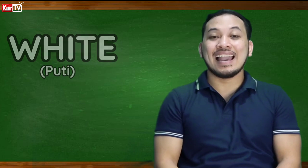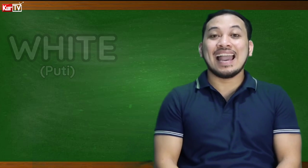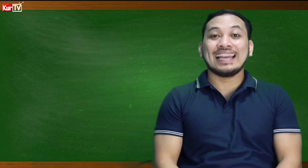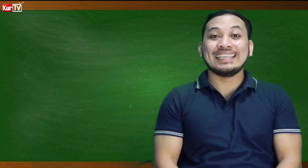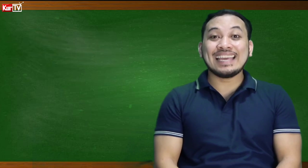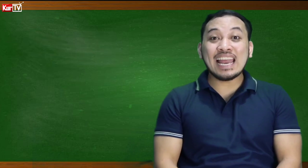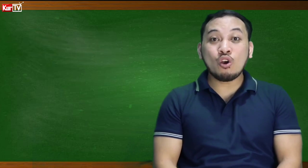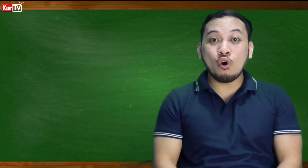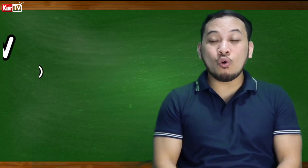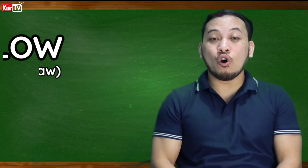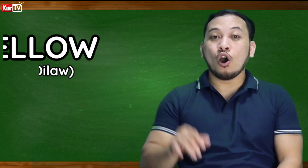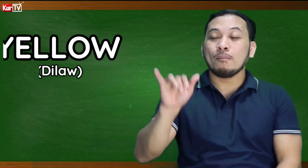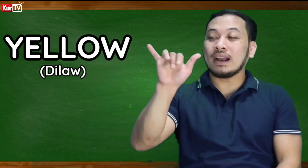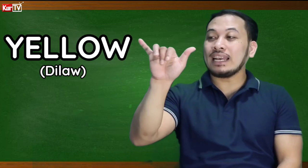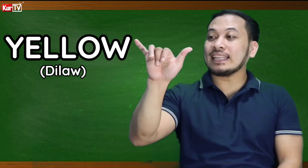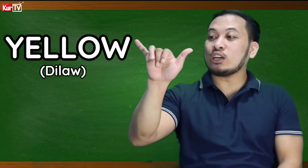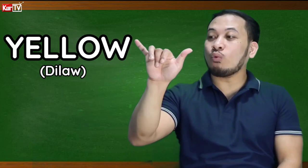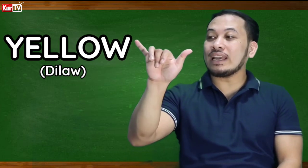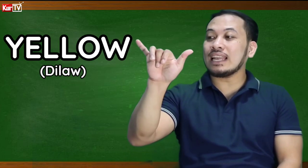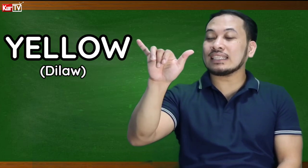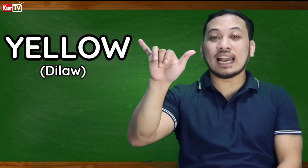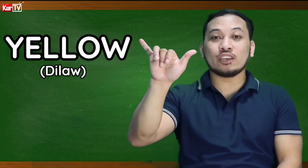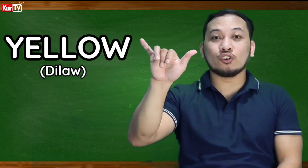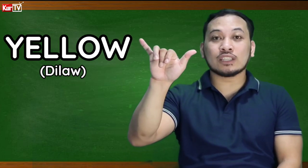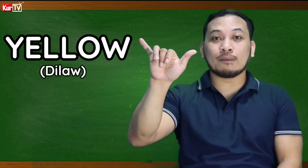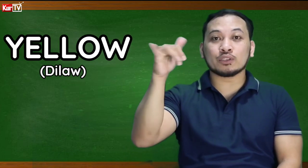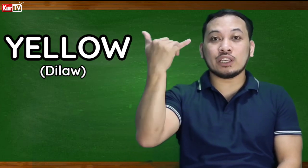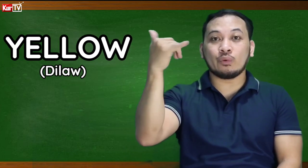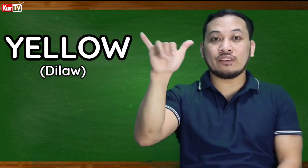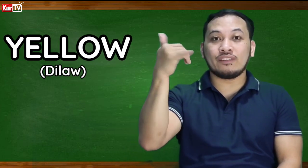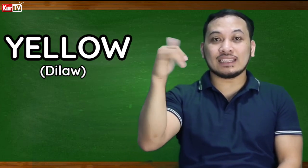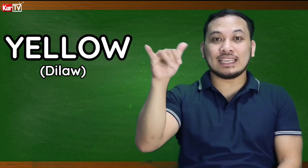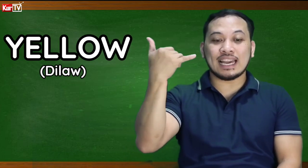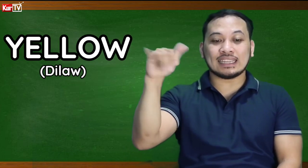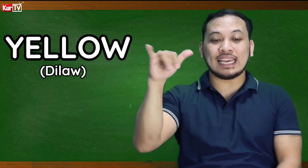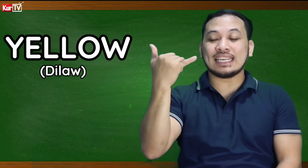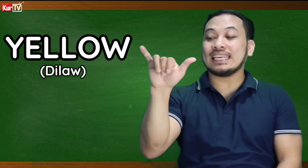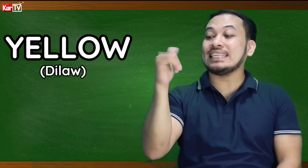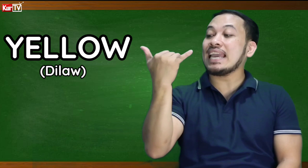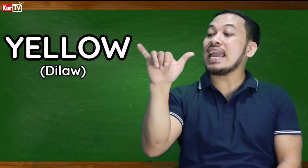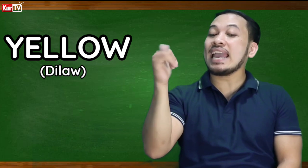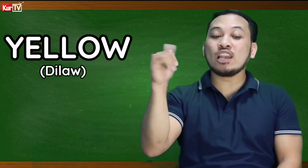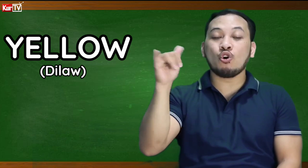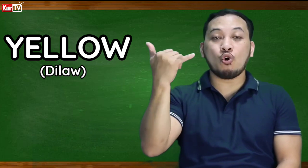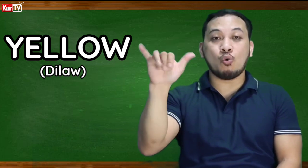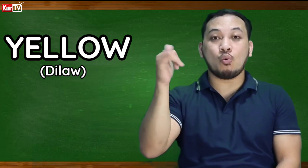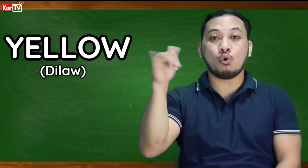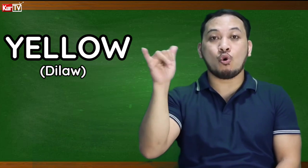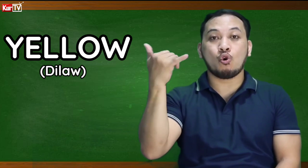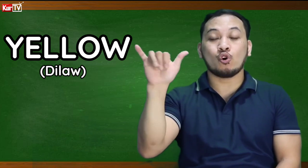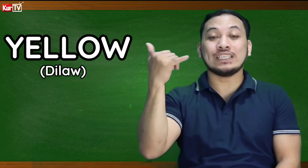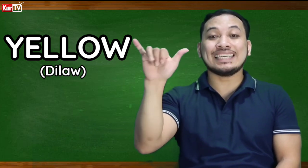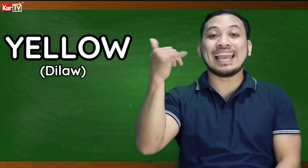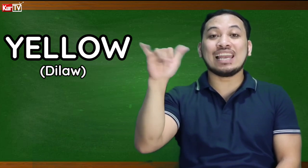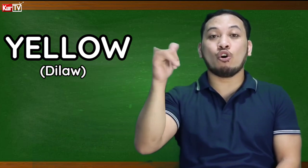yellow mag letter Y lang tayo tapos i-wave lang din natin yellow yellow